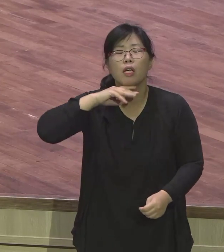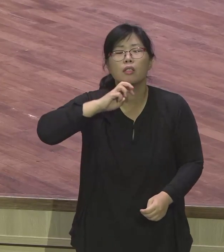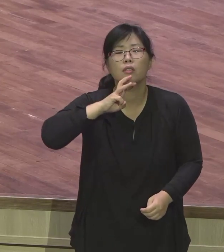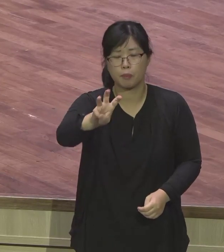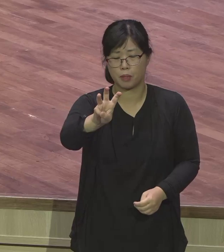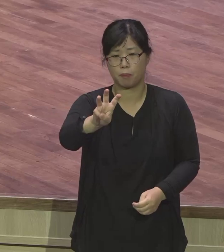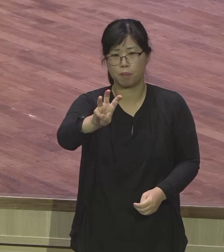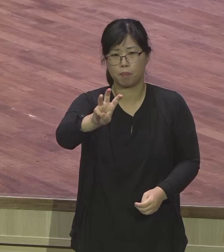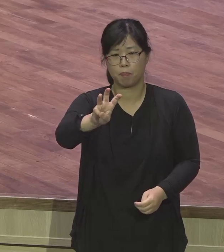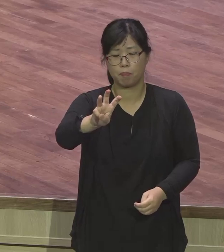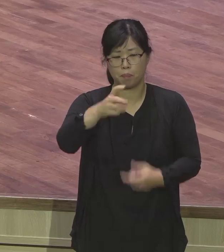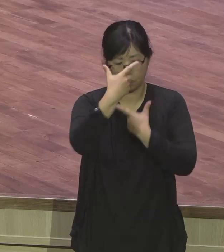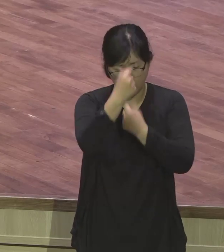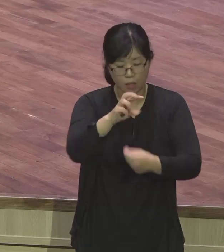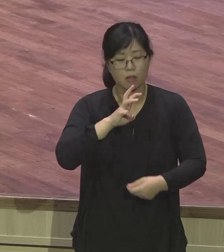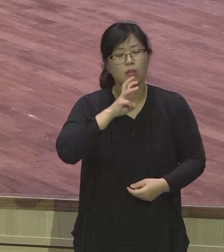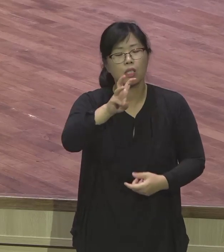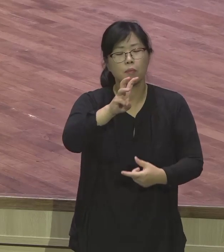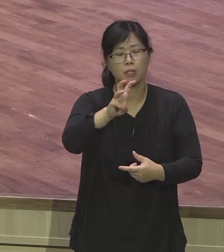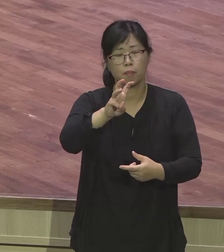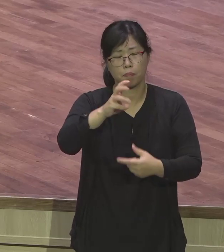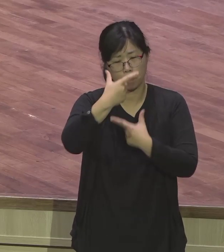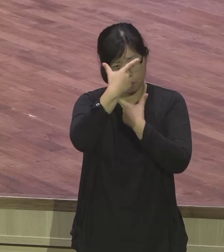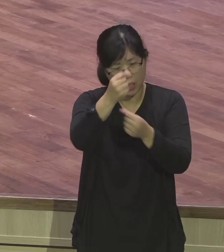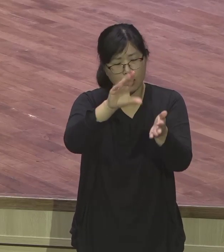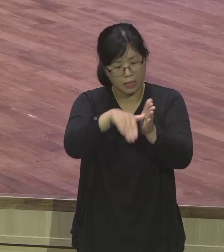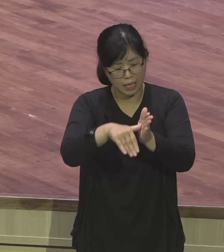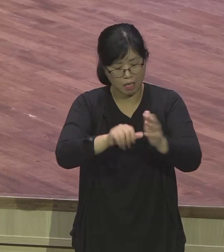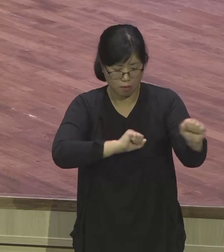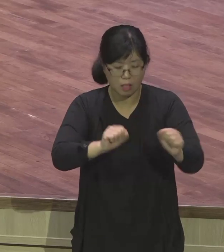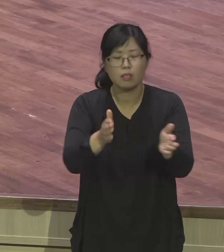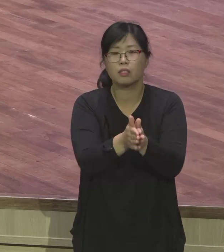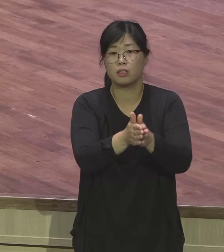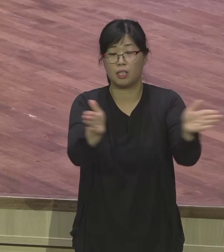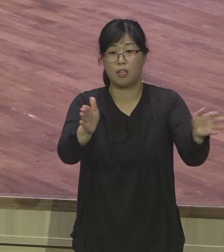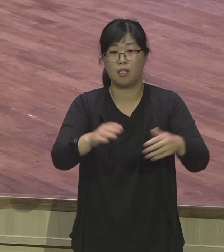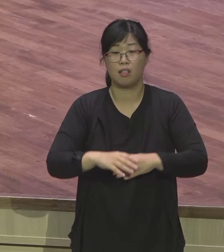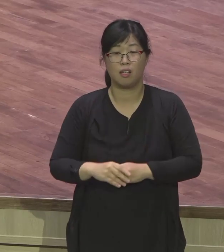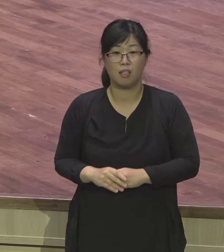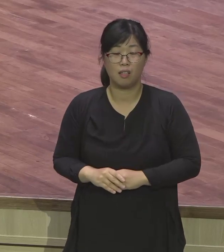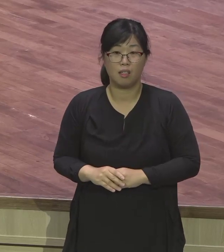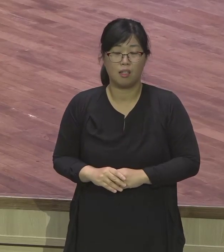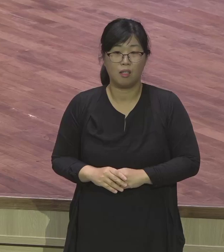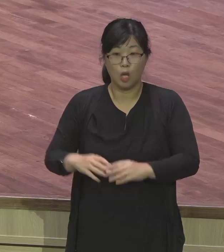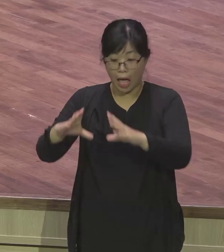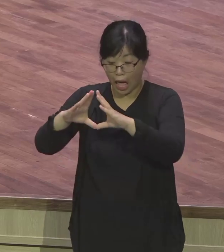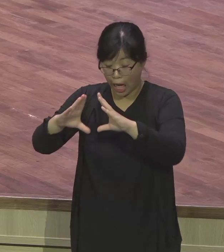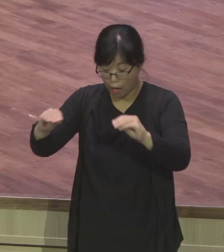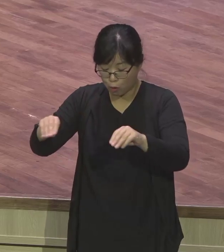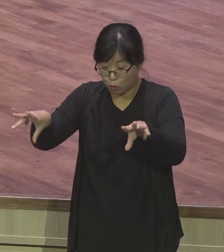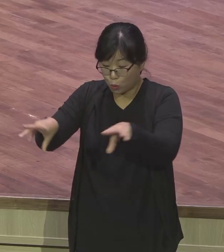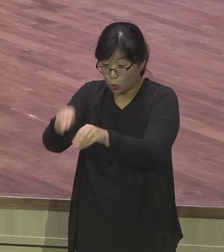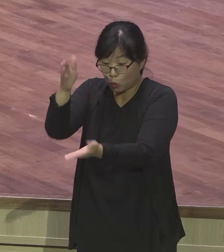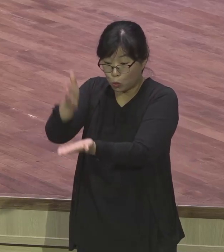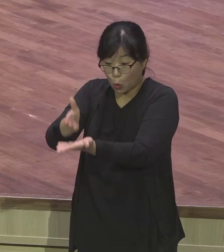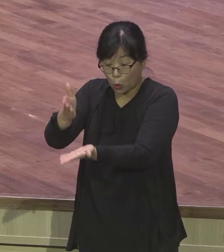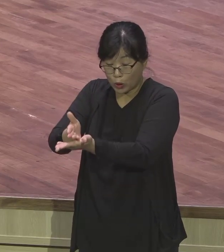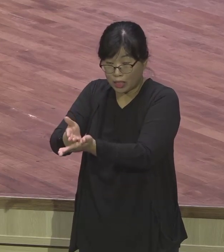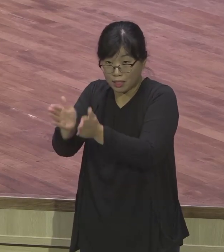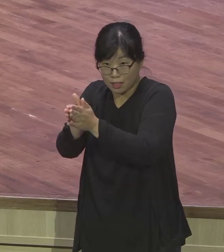그것도 왜냐하면 영육관의 성숙함 문화적으로 그렇기 때문에 30세 했어요. 특별히 레위인의 규례를